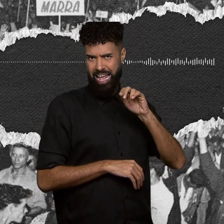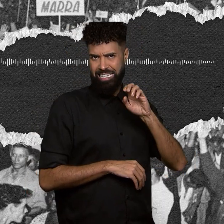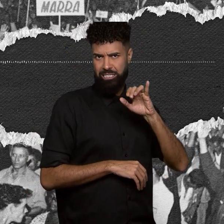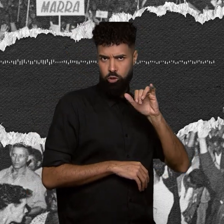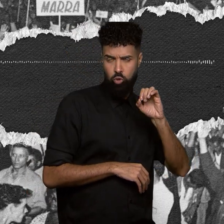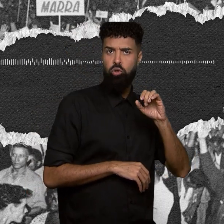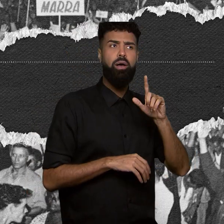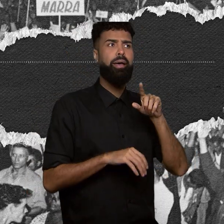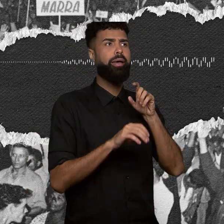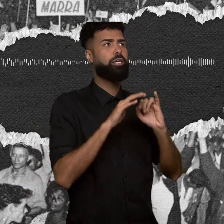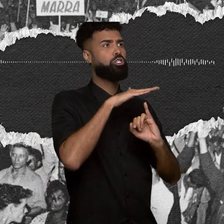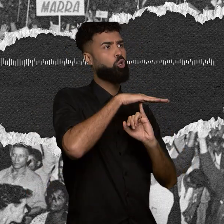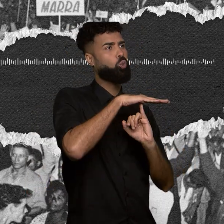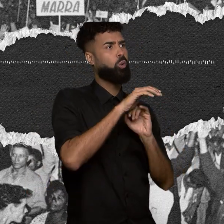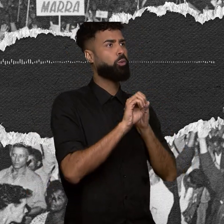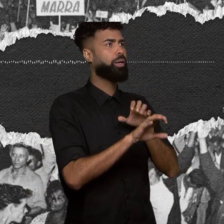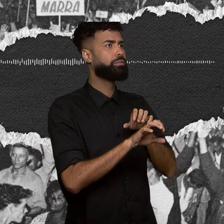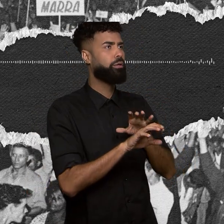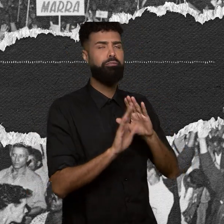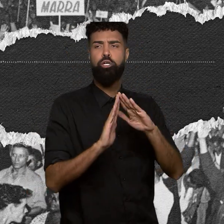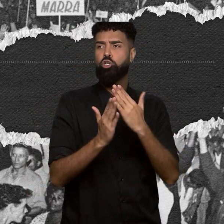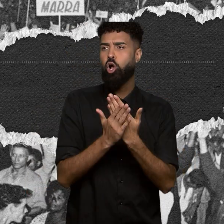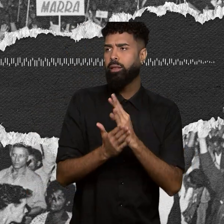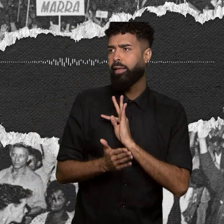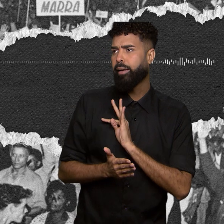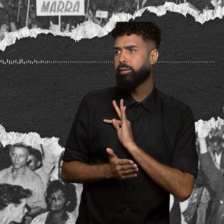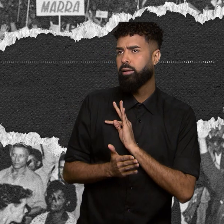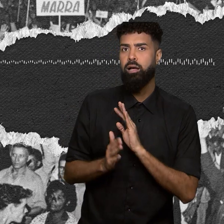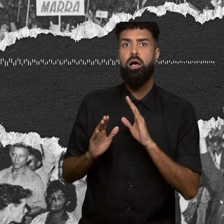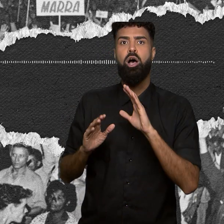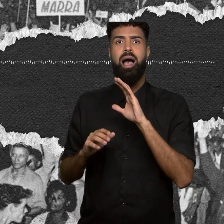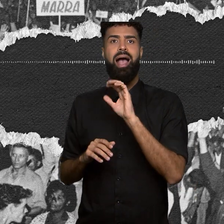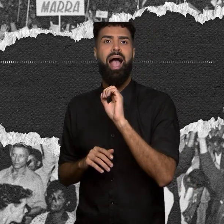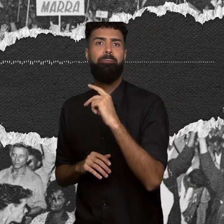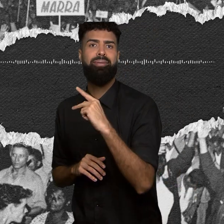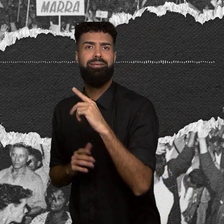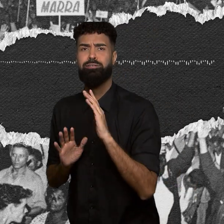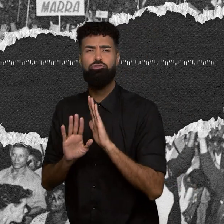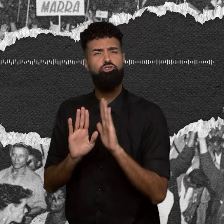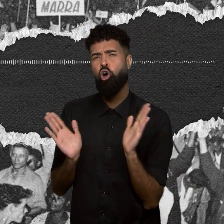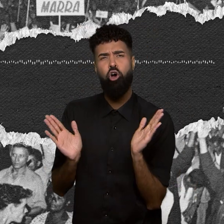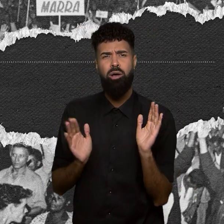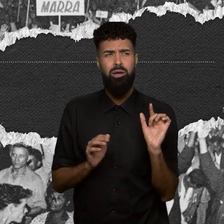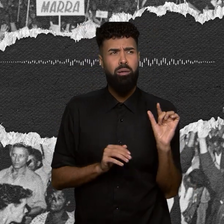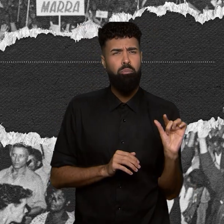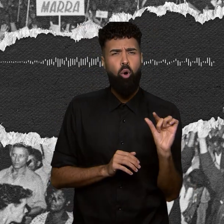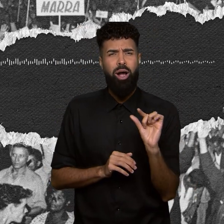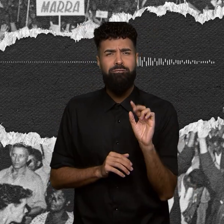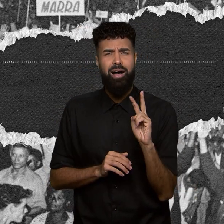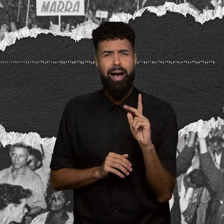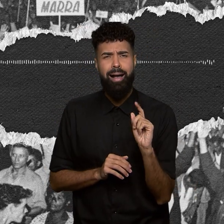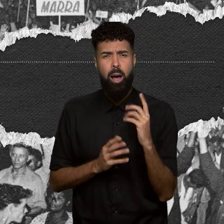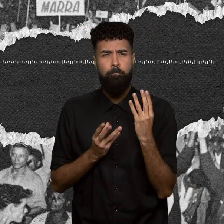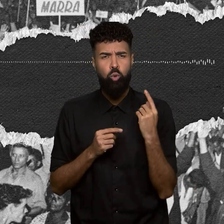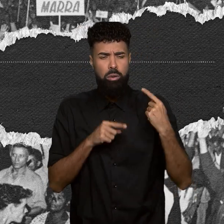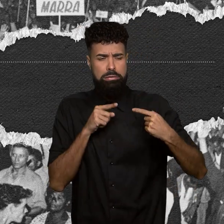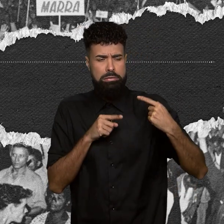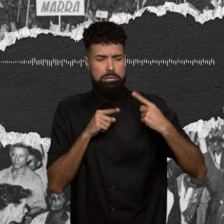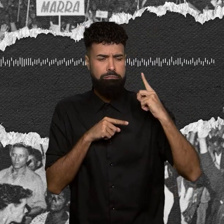escolas técnicas e os colégios de aplicação. Tudo pouquíssimo, disputadíssimo e com concurso público.